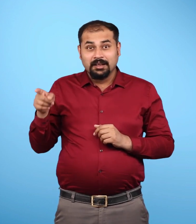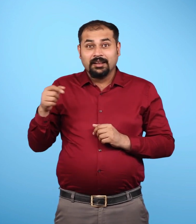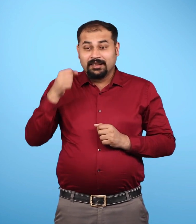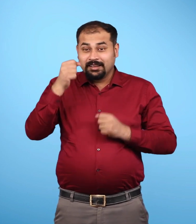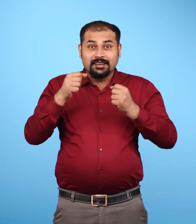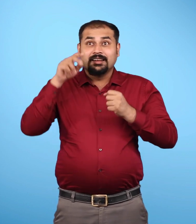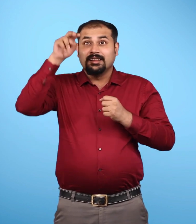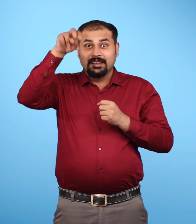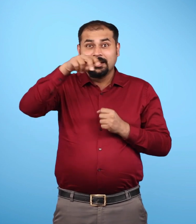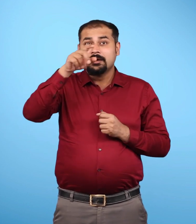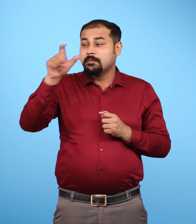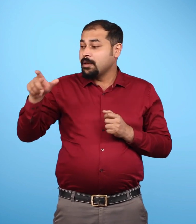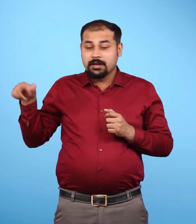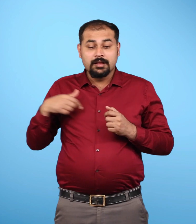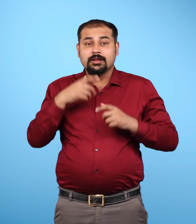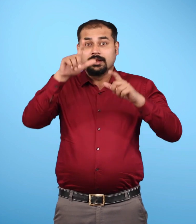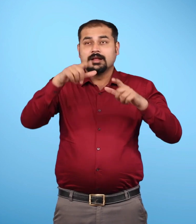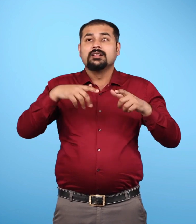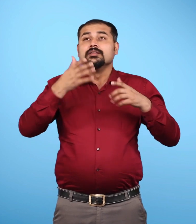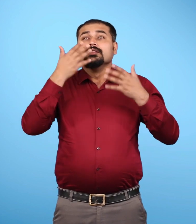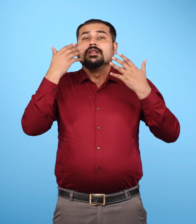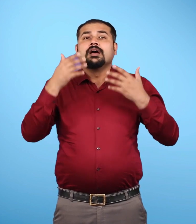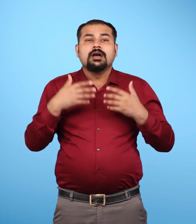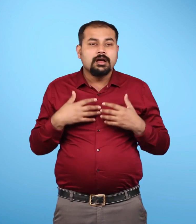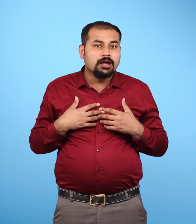कमी होने के कारण सांस लेने में कठनाई होती है